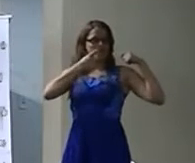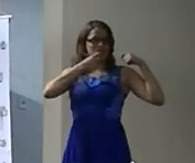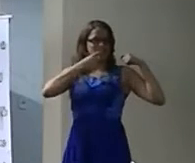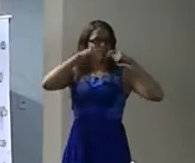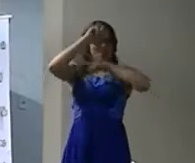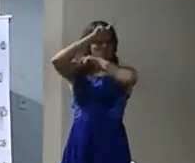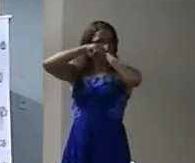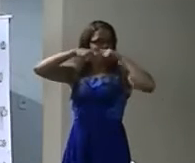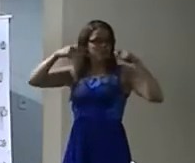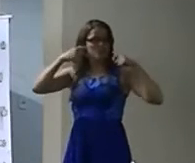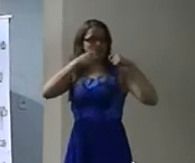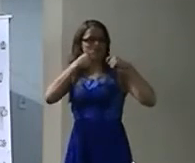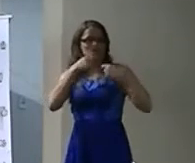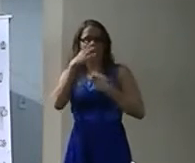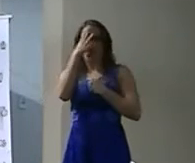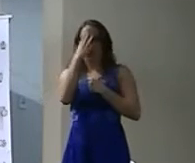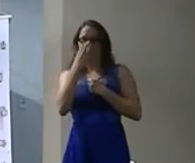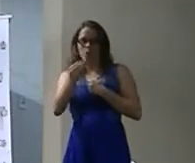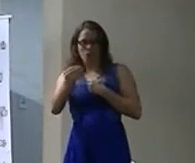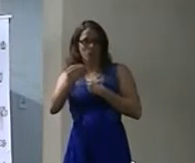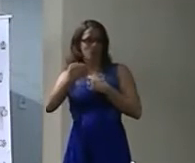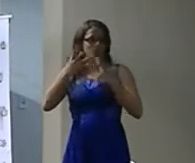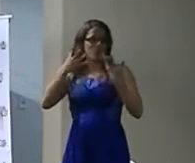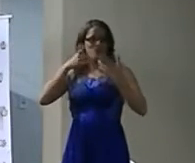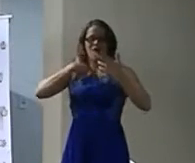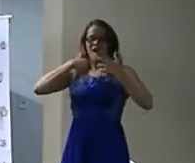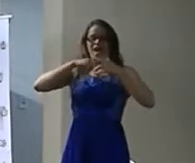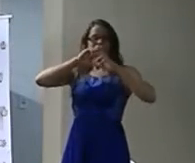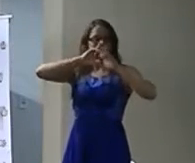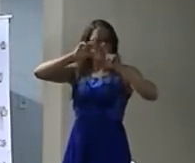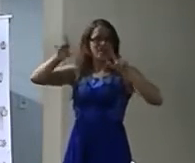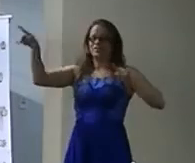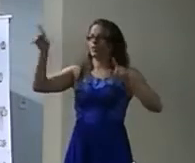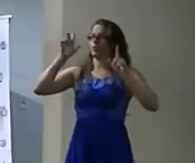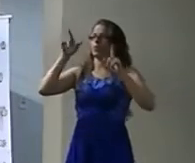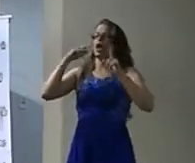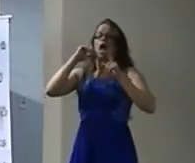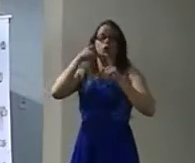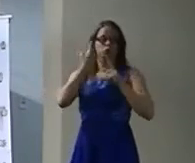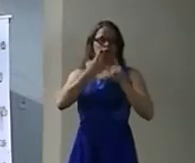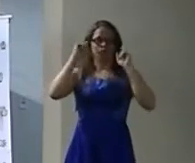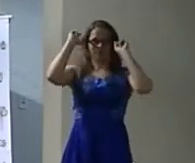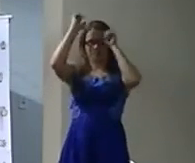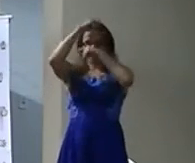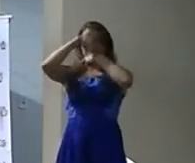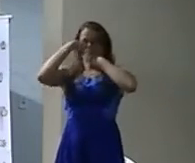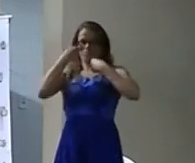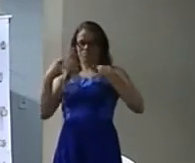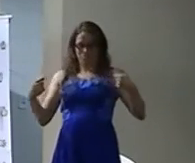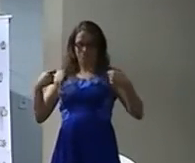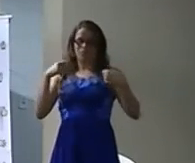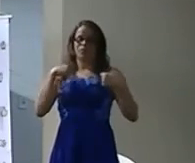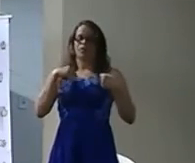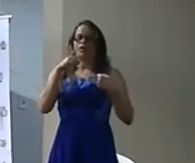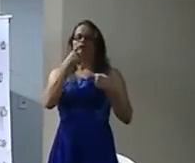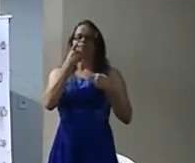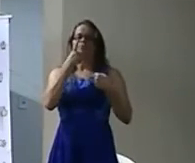vermelho Mas essa de surda É interessante A chapeuzinho vermelho Que é surda É surda A chapeuzinho